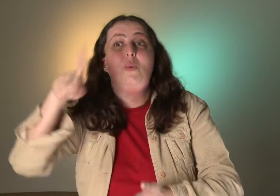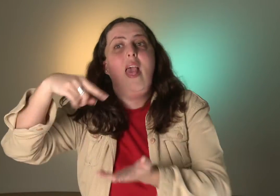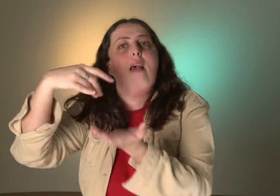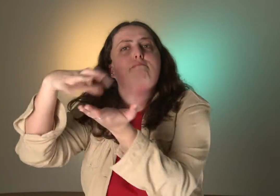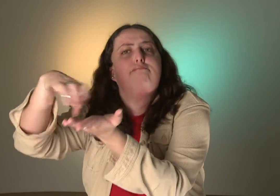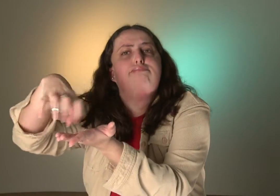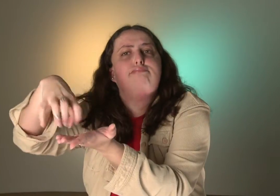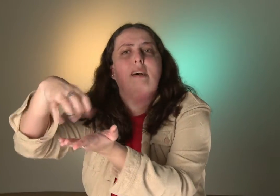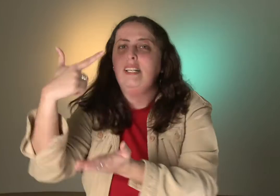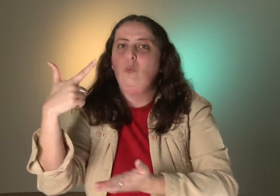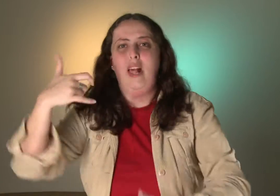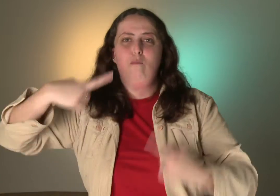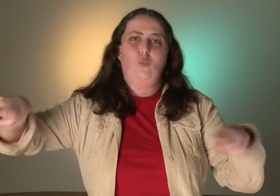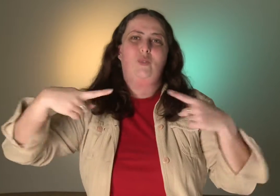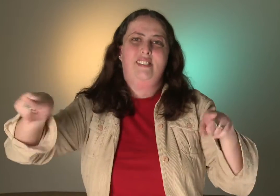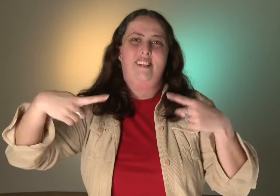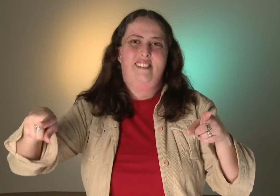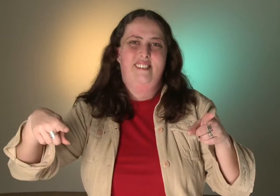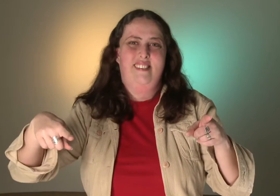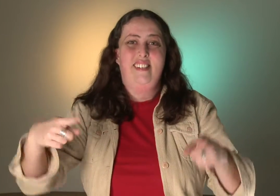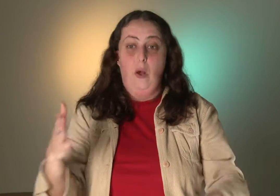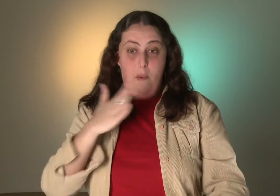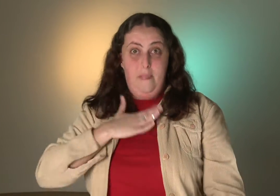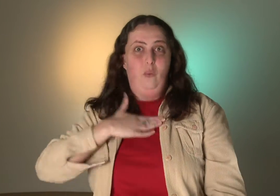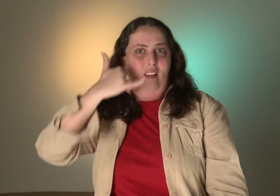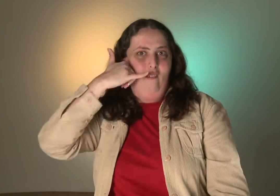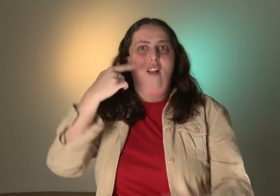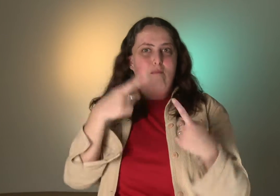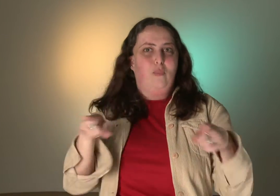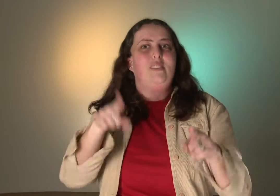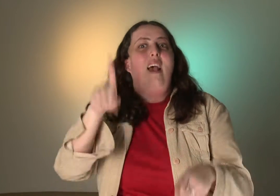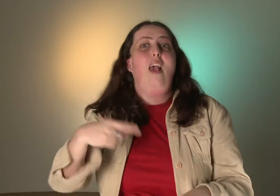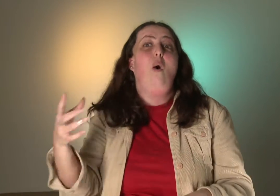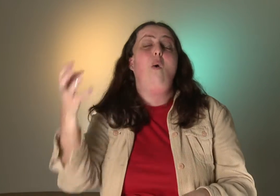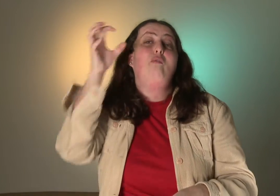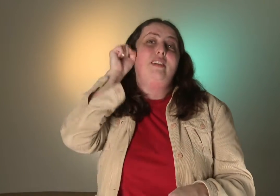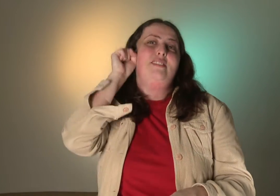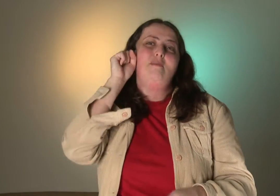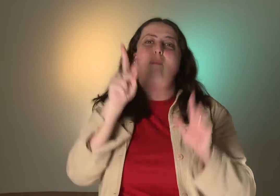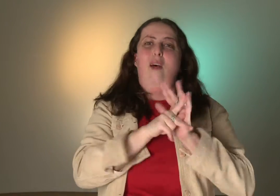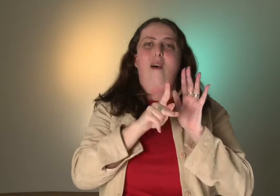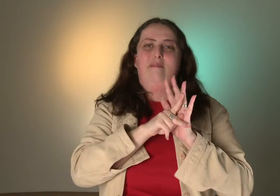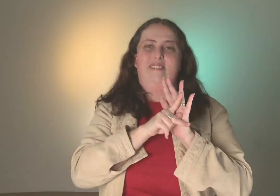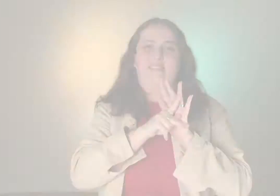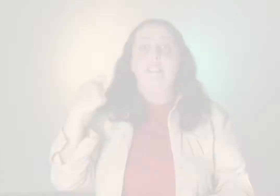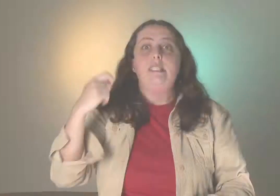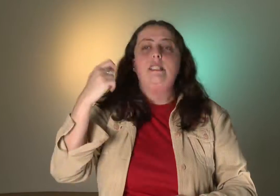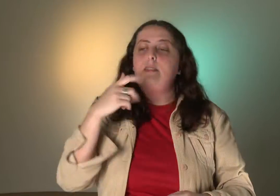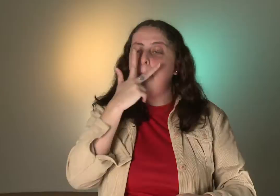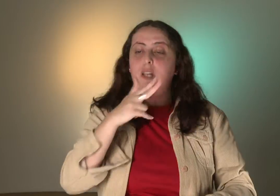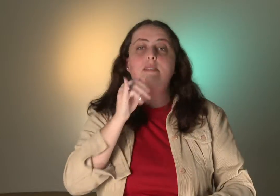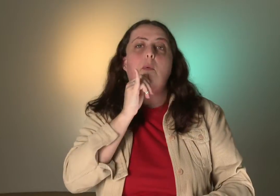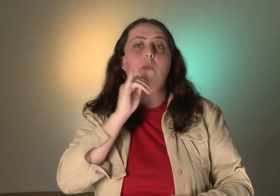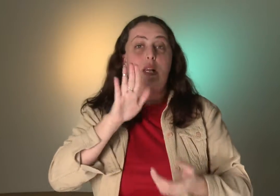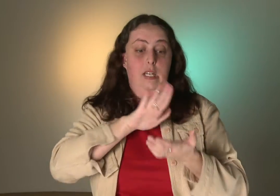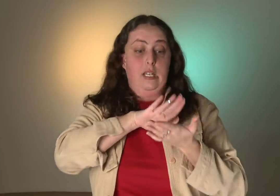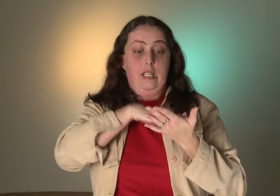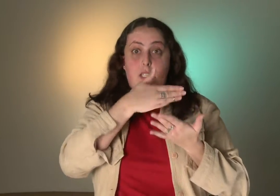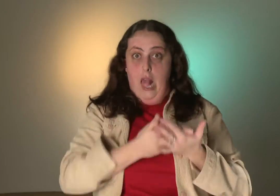funciona apenas como vibracal, não existe a música para o surdo. Então, a música é cultura ouvinte. Então, é muito importante, por